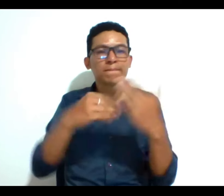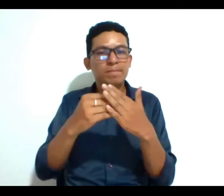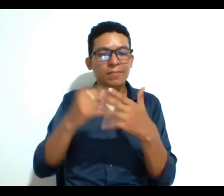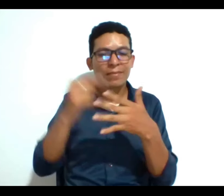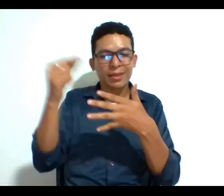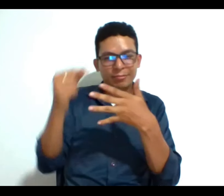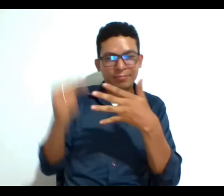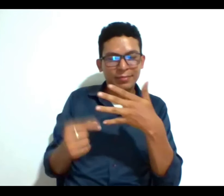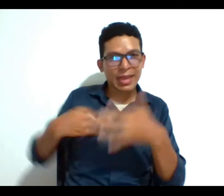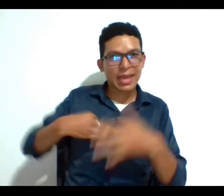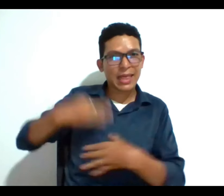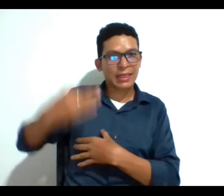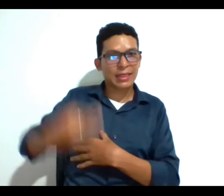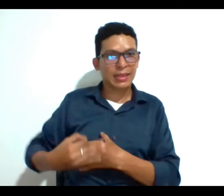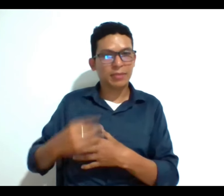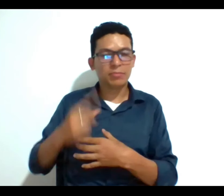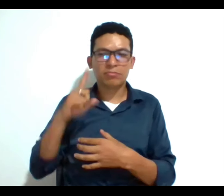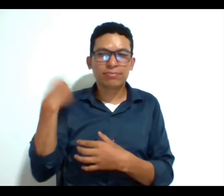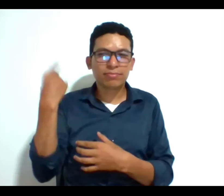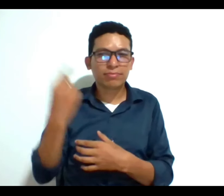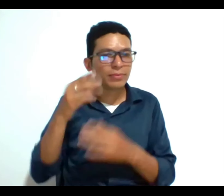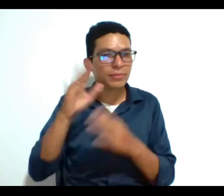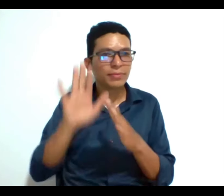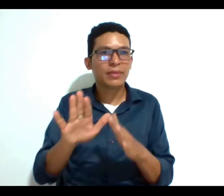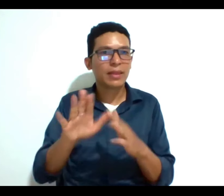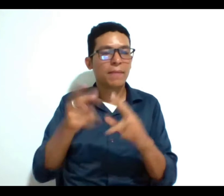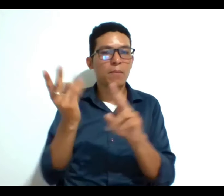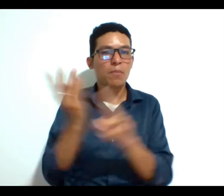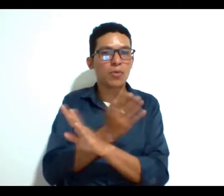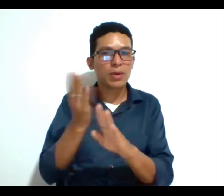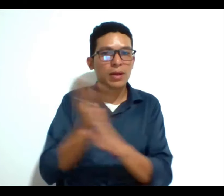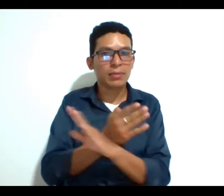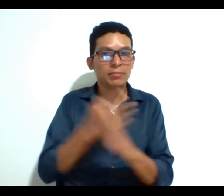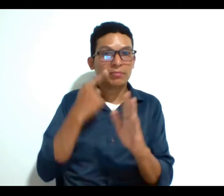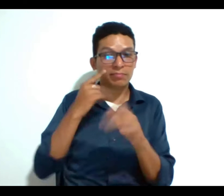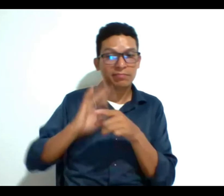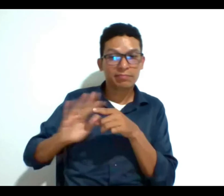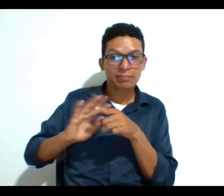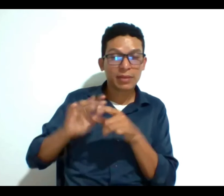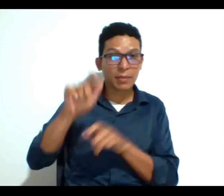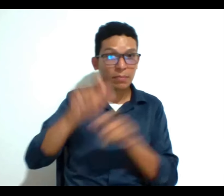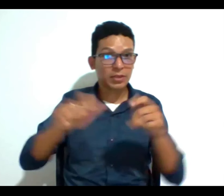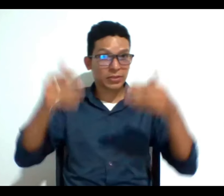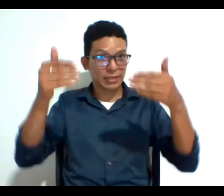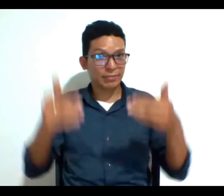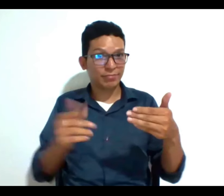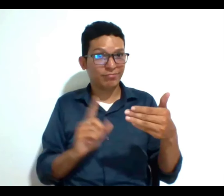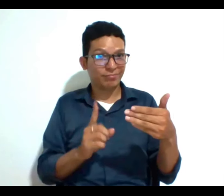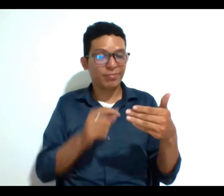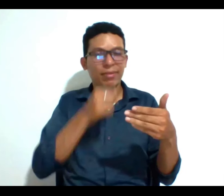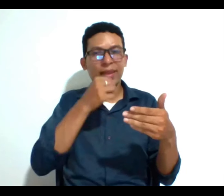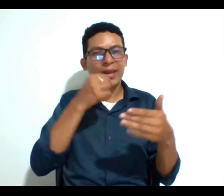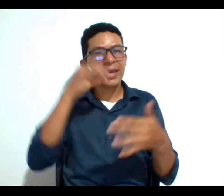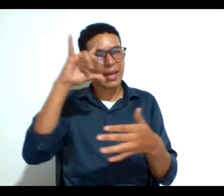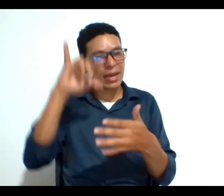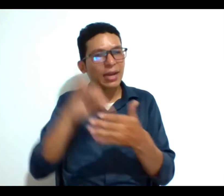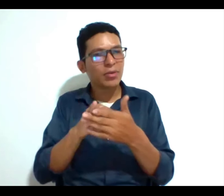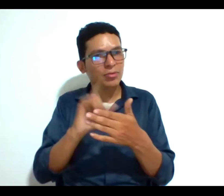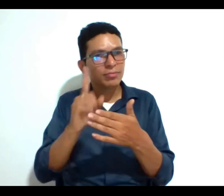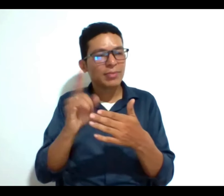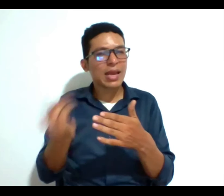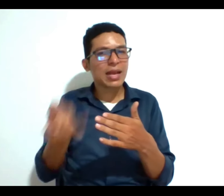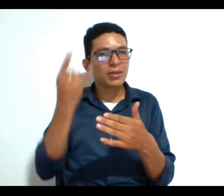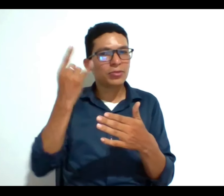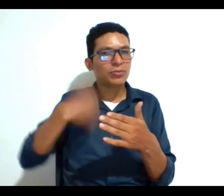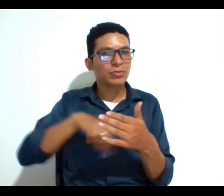que se presentan alrededor precisamente de estas problemáticas o de estas vivencias que tienen las personas con discapacidad creo que es algo que precisamente